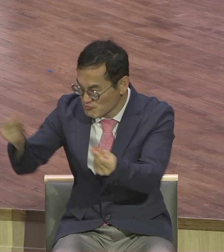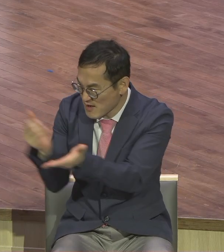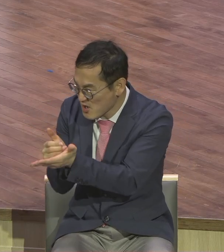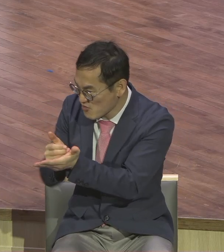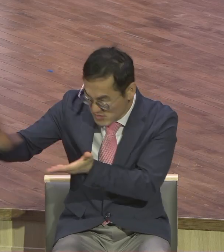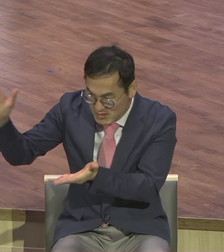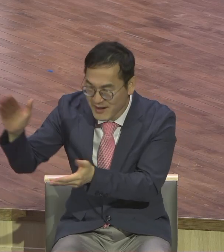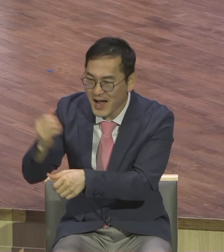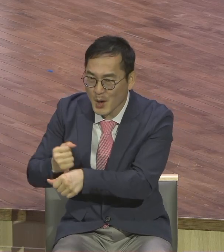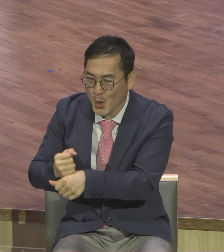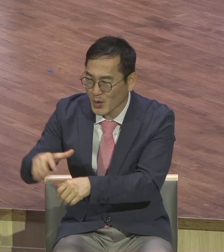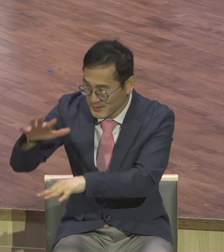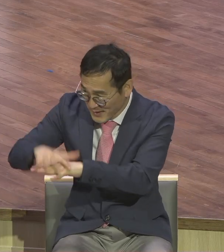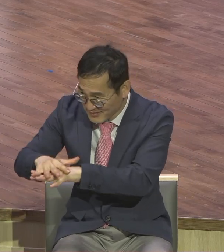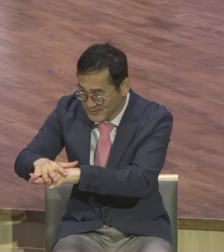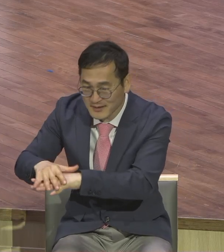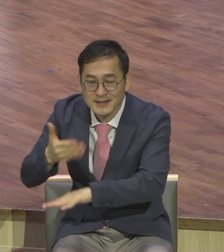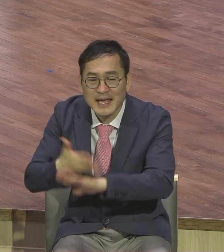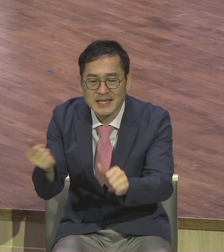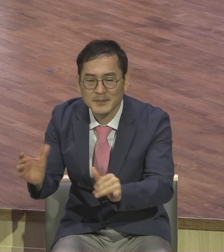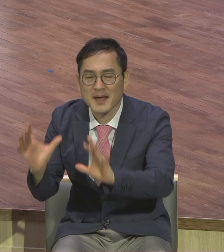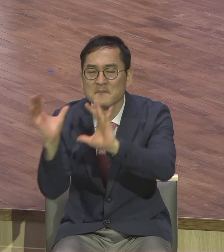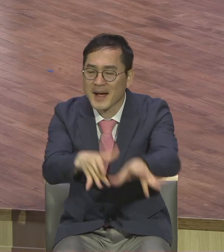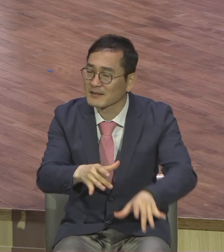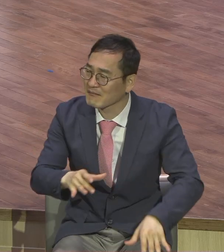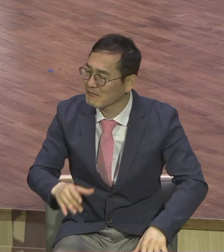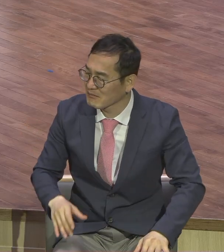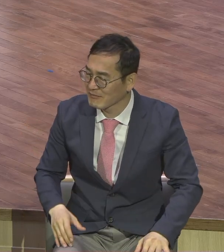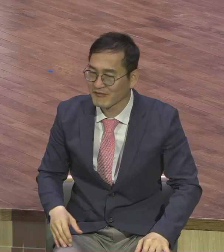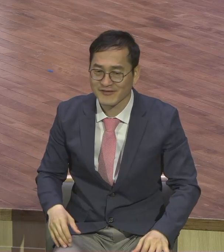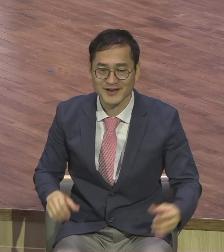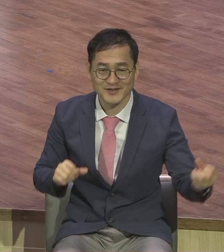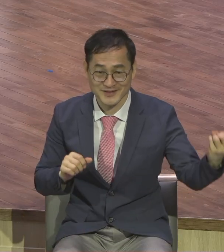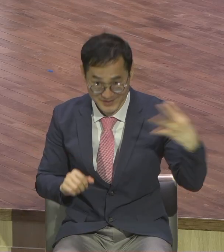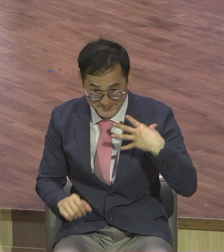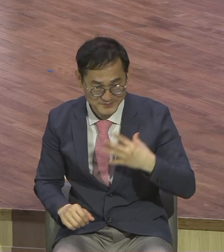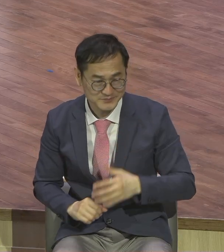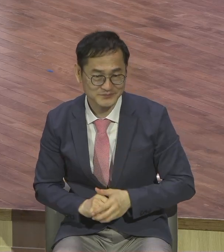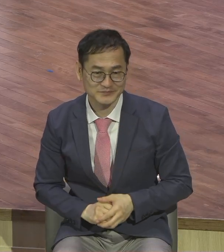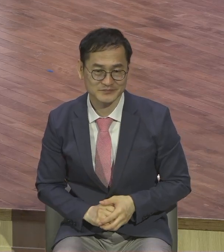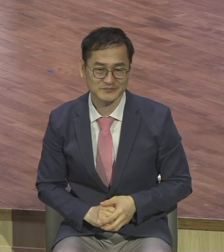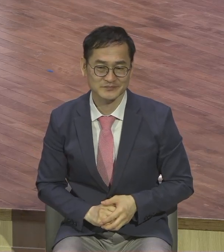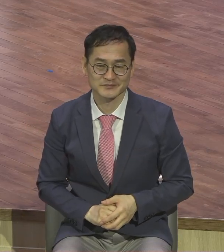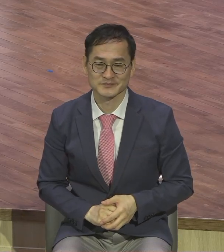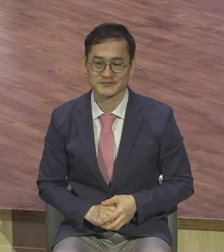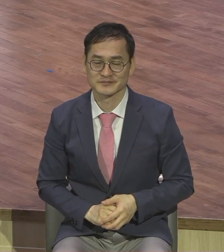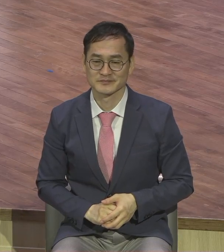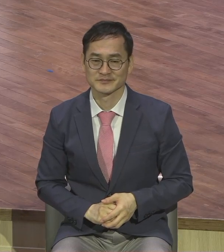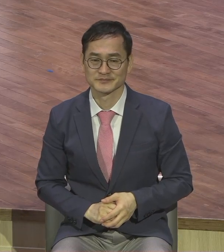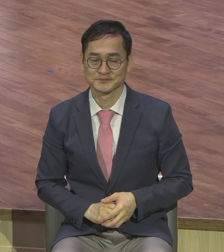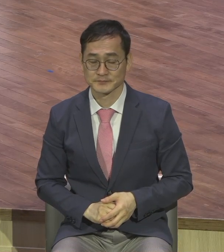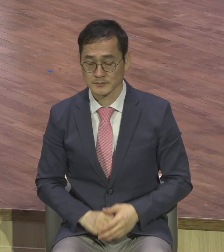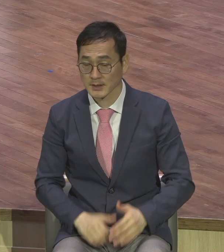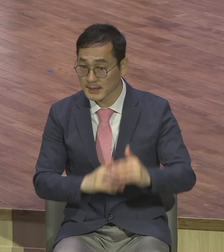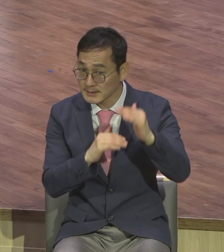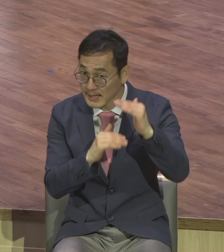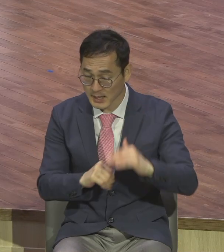세를 낼 사람에게 바꿔주지요 그렇게 답변했습니다. 본문에 기록된 보도원 주인은